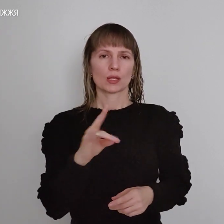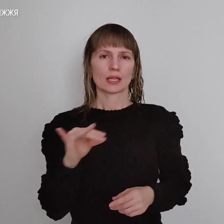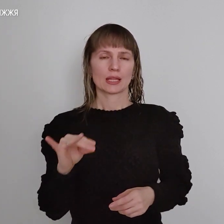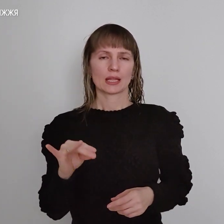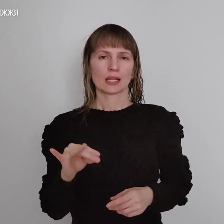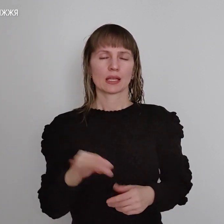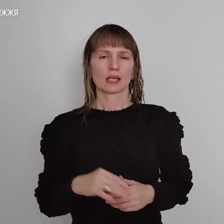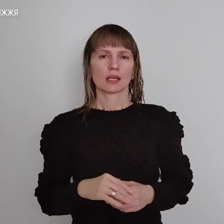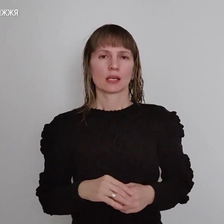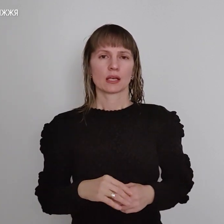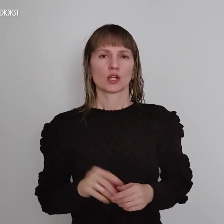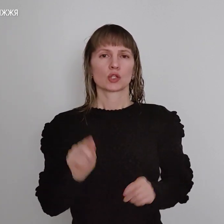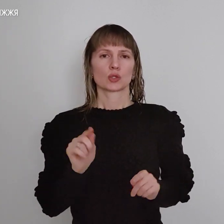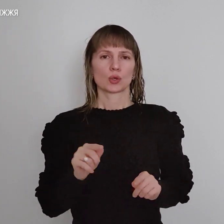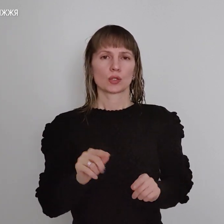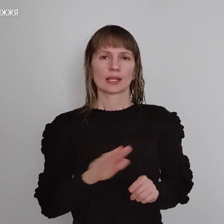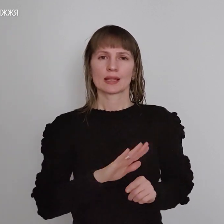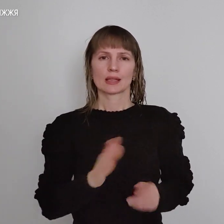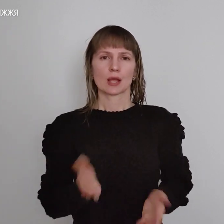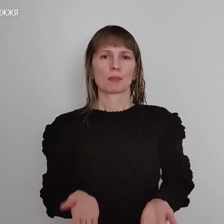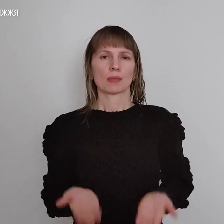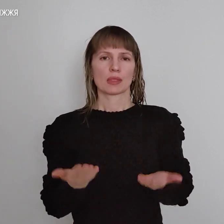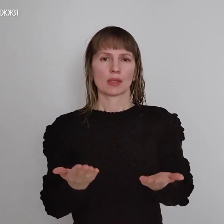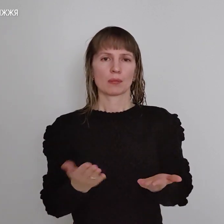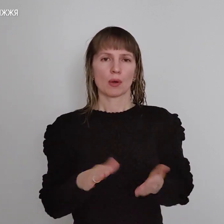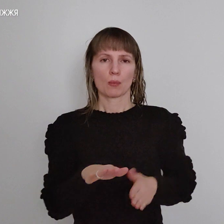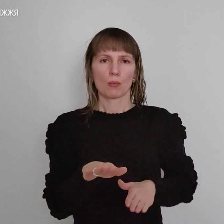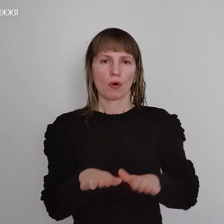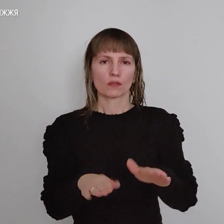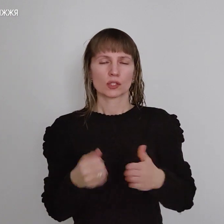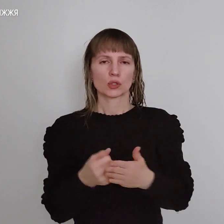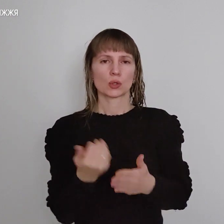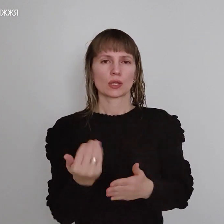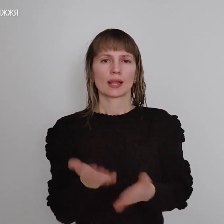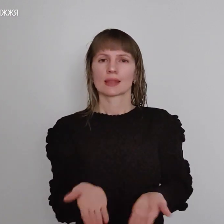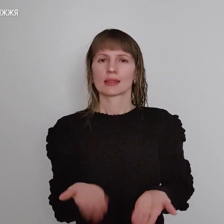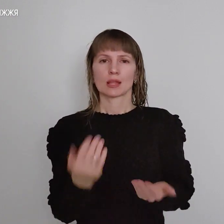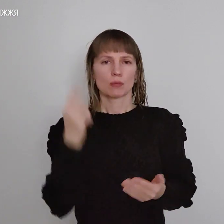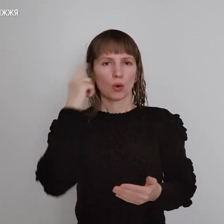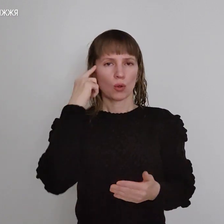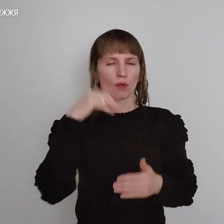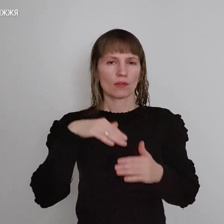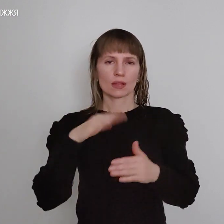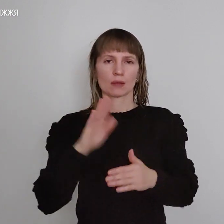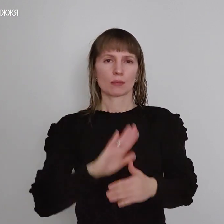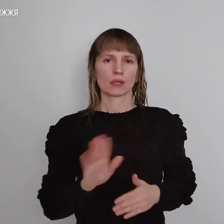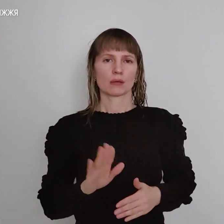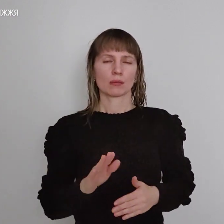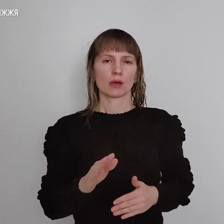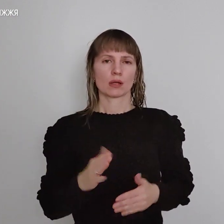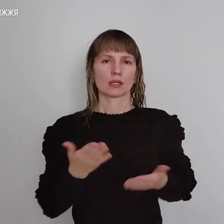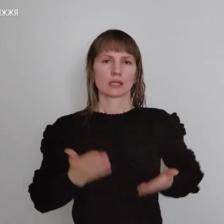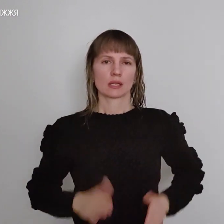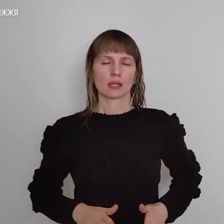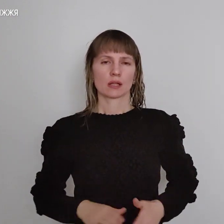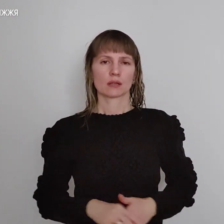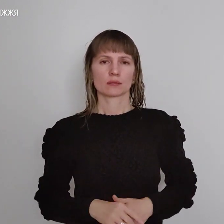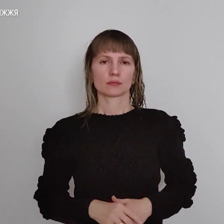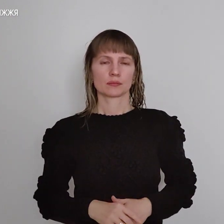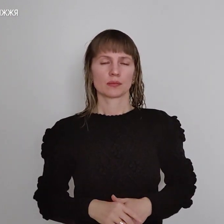тоді, не піднімаючись, повзи не до них, не піднімаючи голови, не піднімаючи голови. Якщо ви